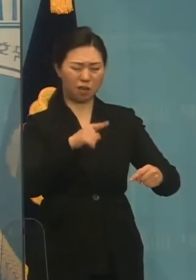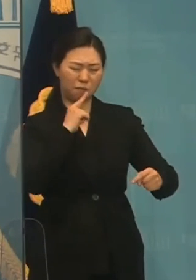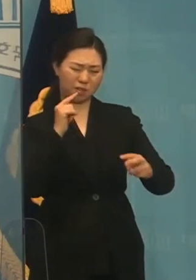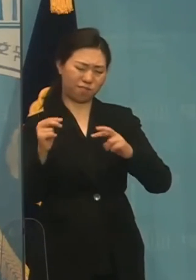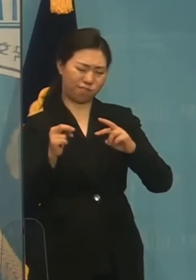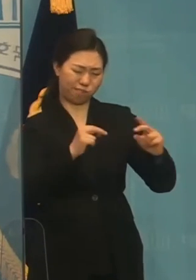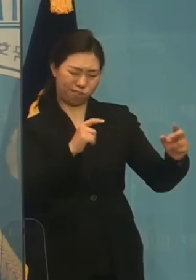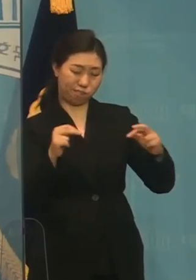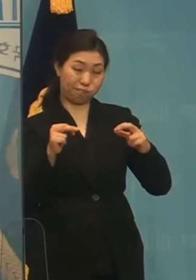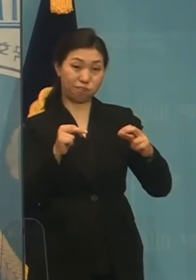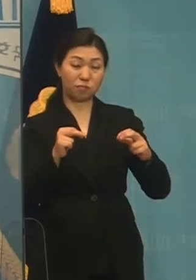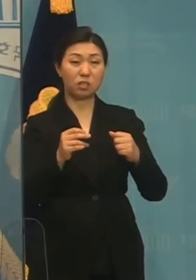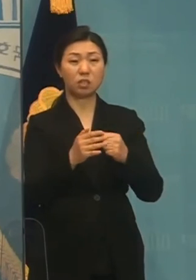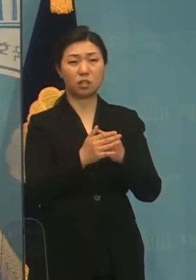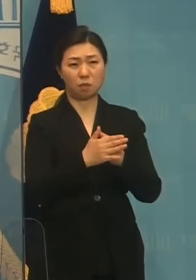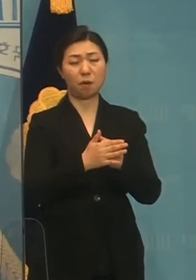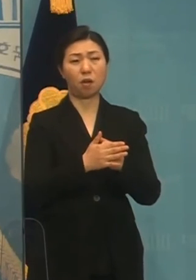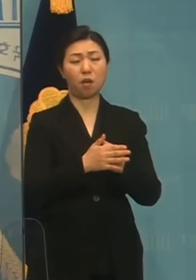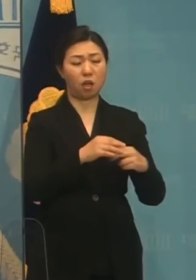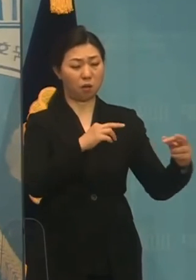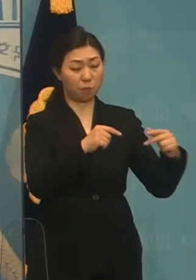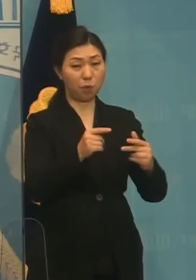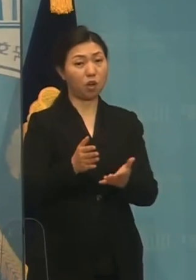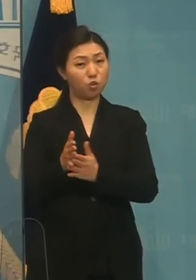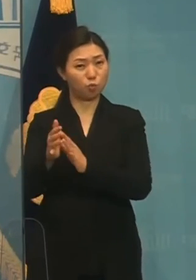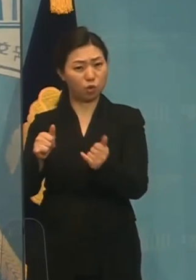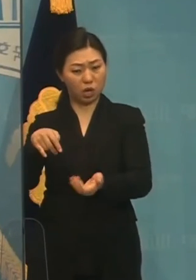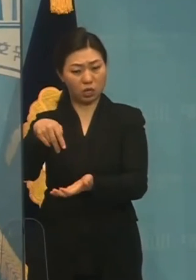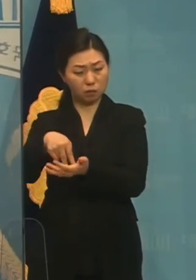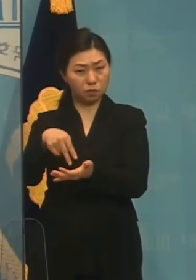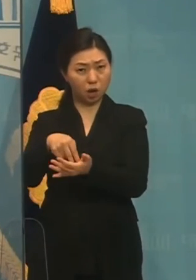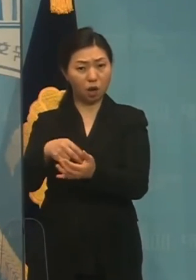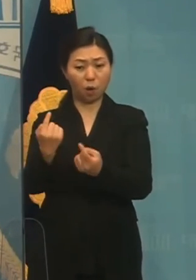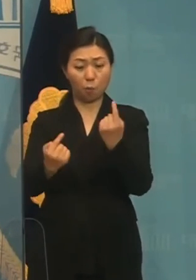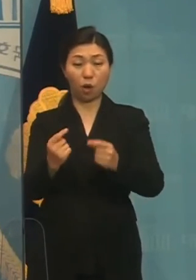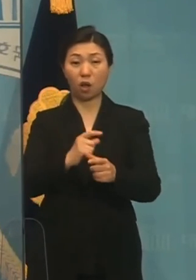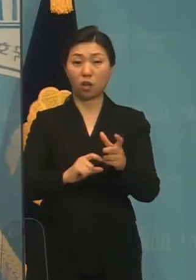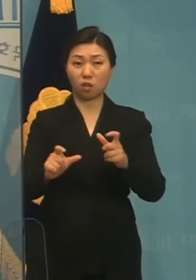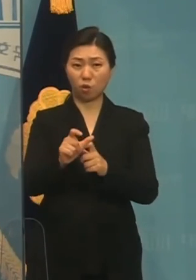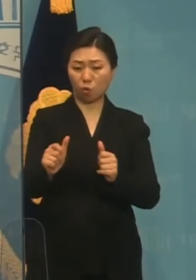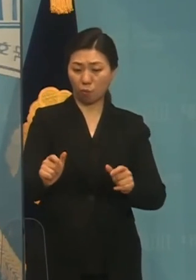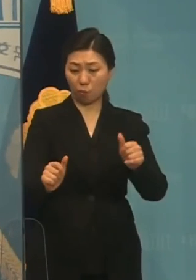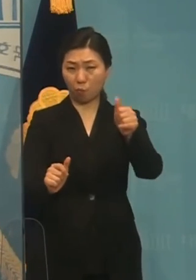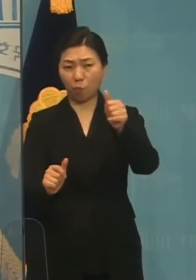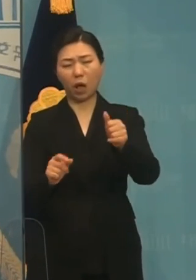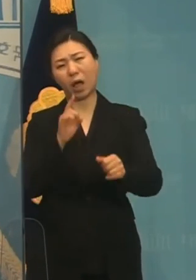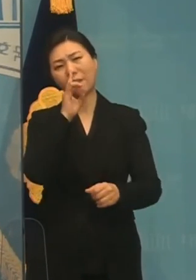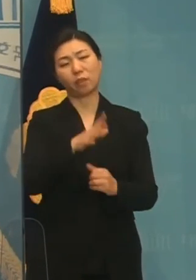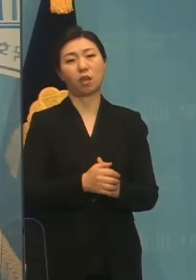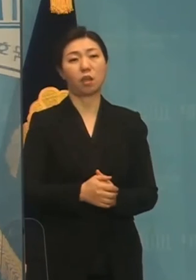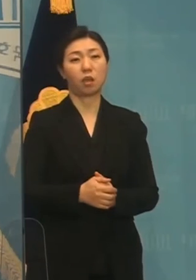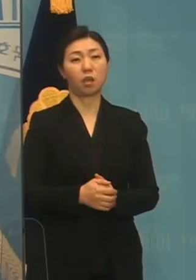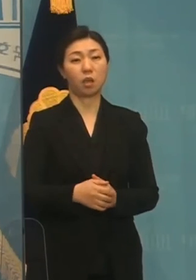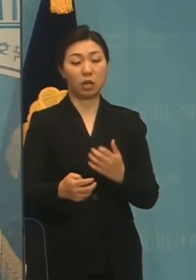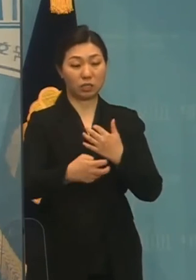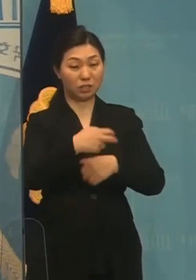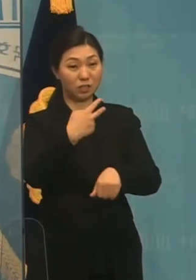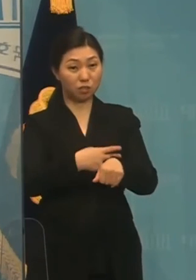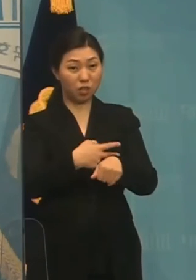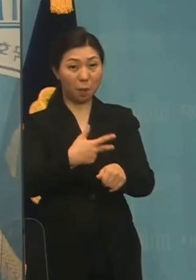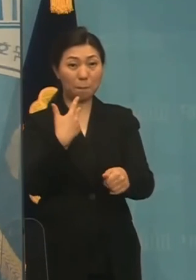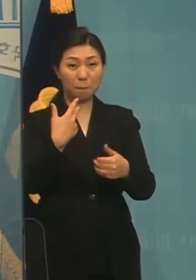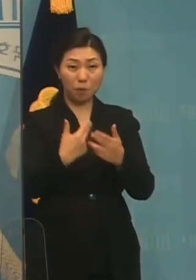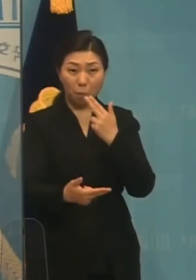받기, 전문가의 입경보다 우선할 수 없습니다. 또한 의협 등 의사단체는 백신 접종법을 운운하며